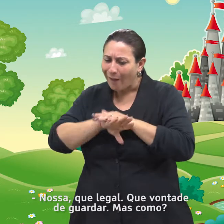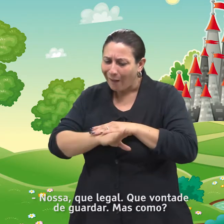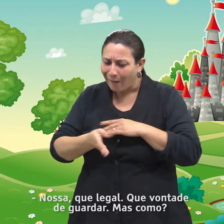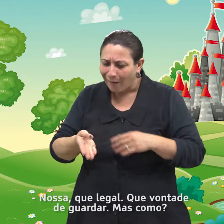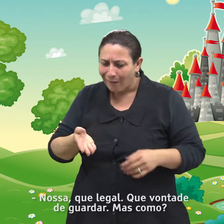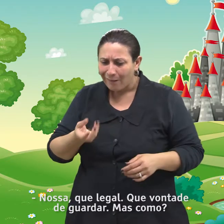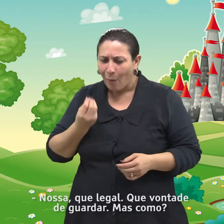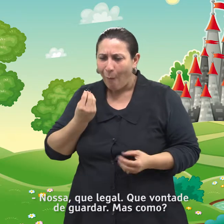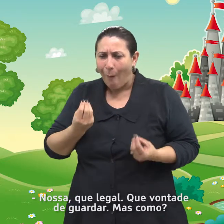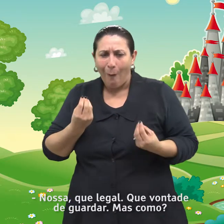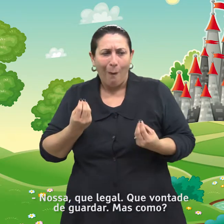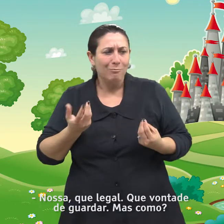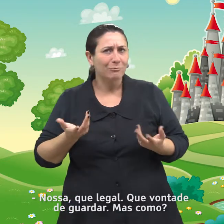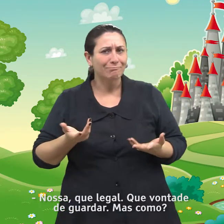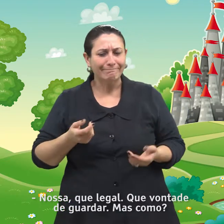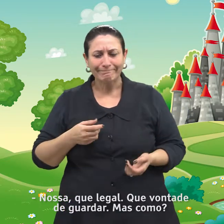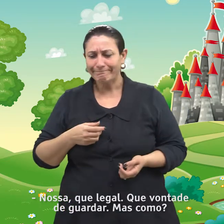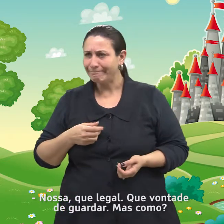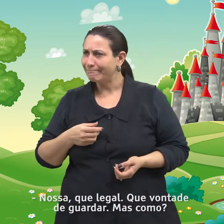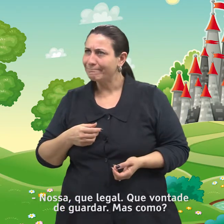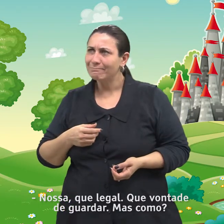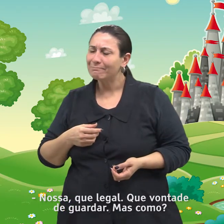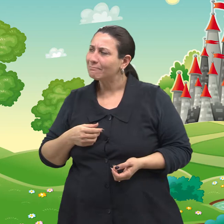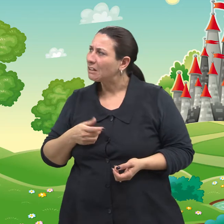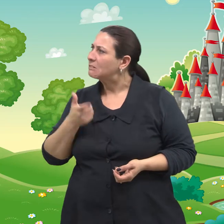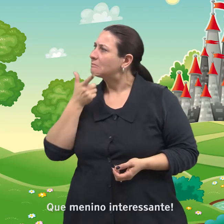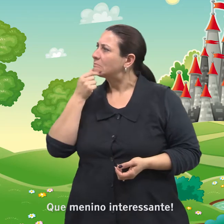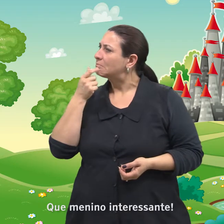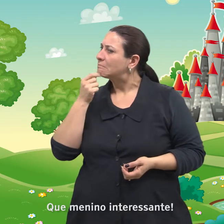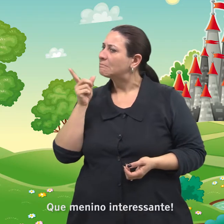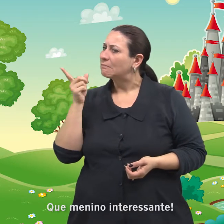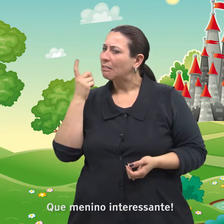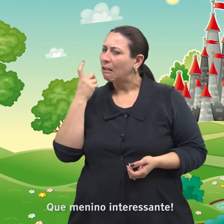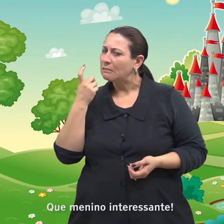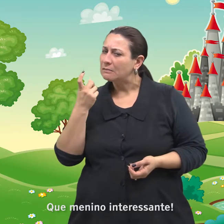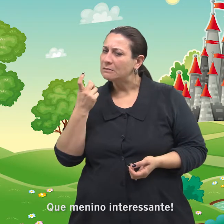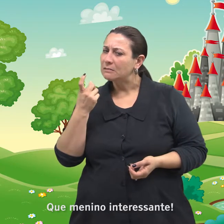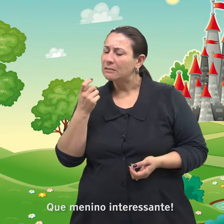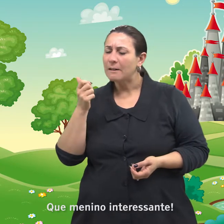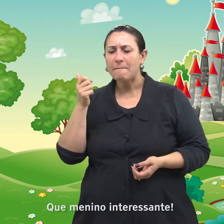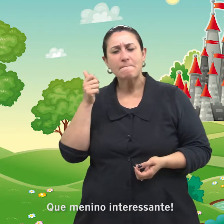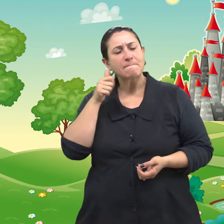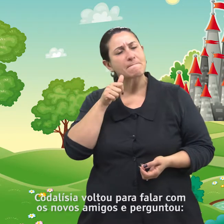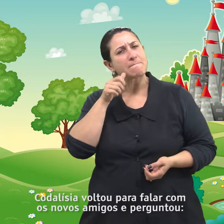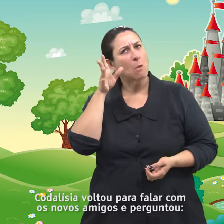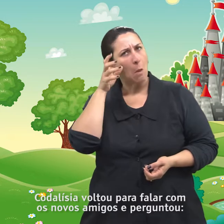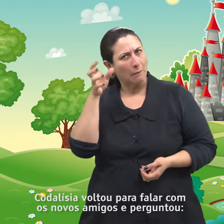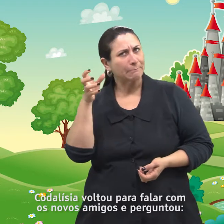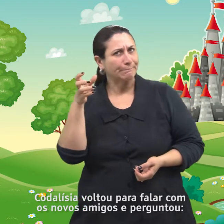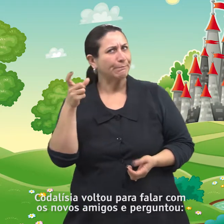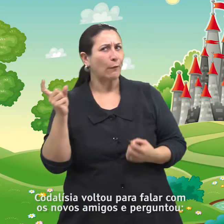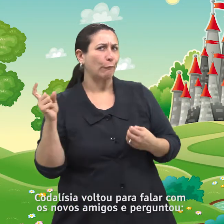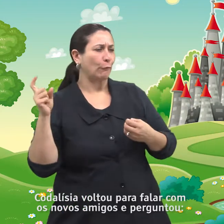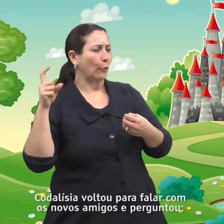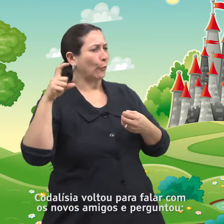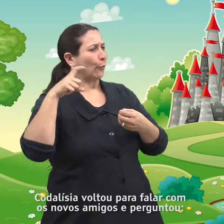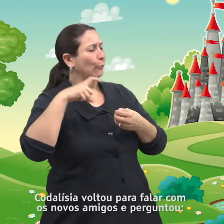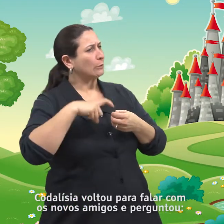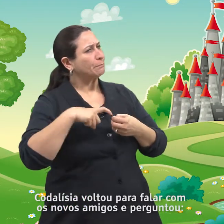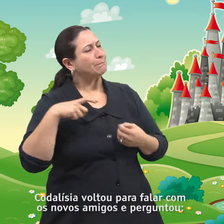Que vontade de guardar! Mas como? Que menino interessante! Codalizia voltou para